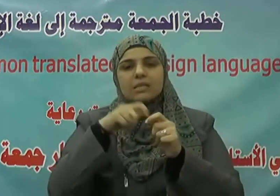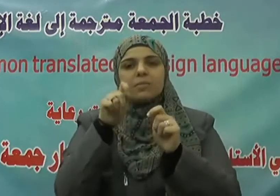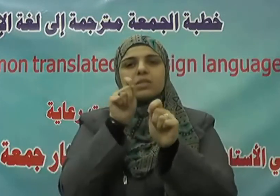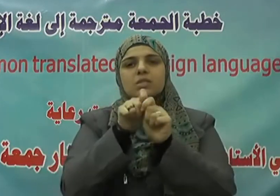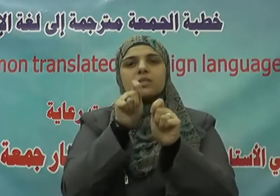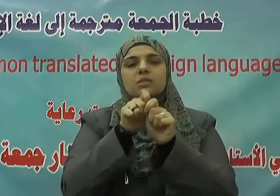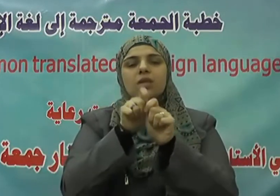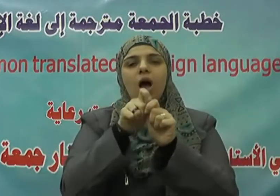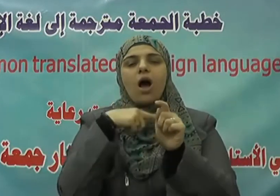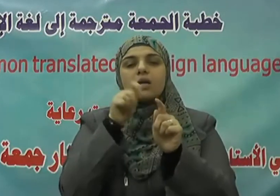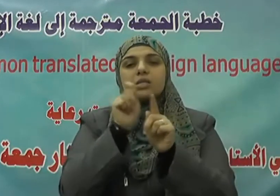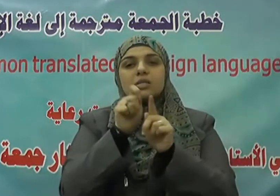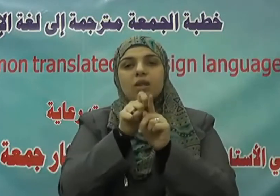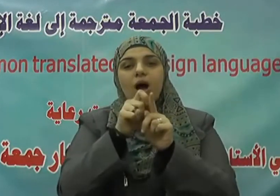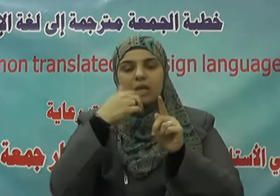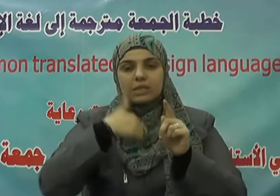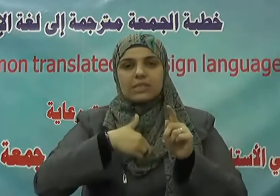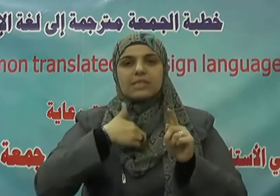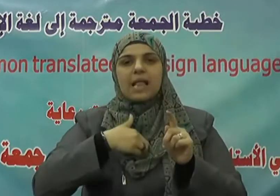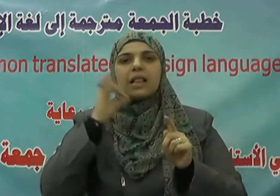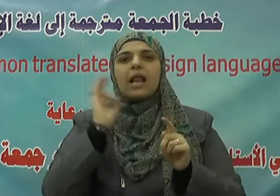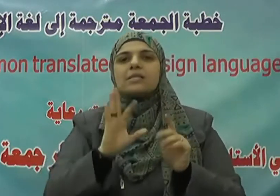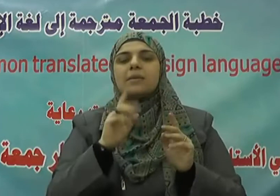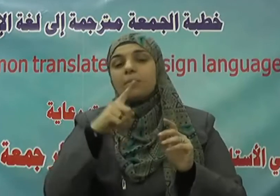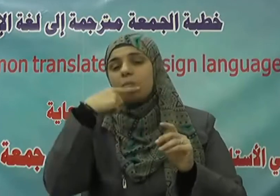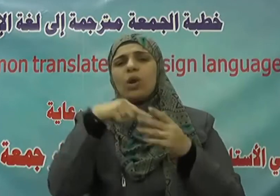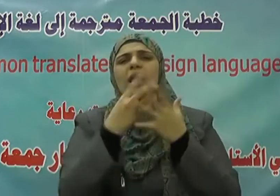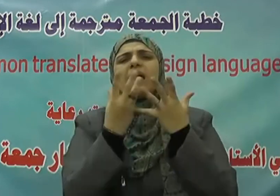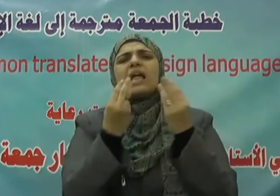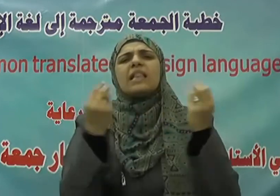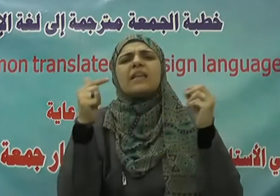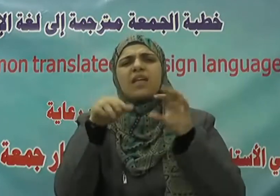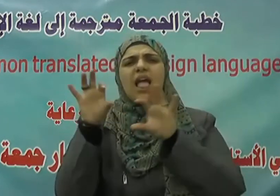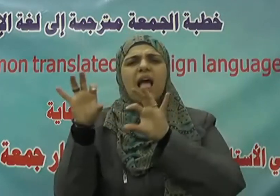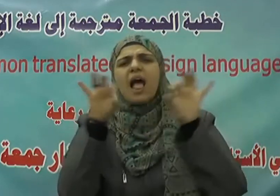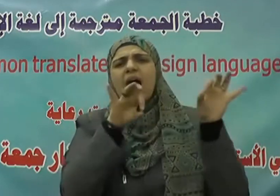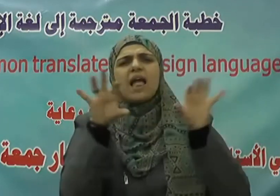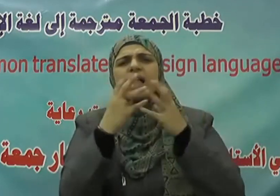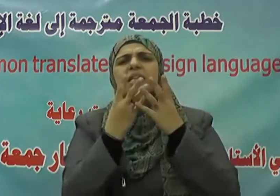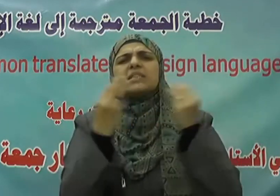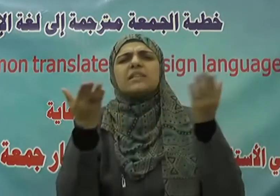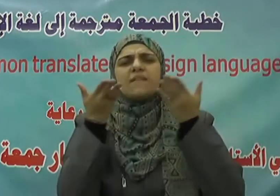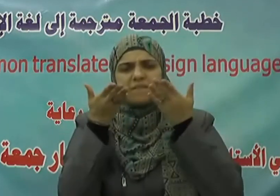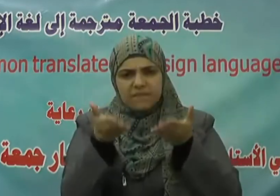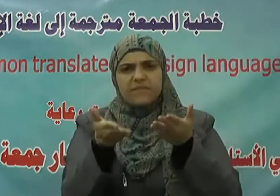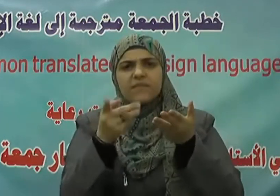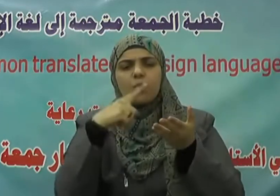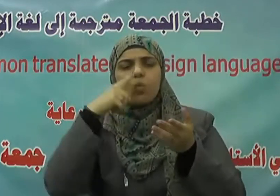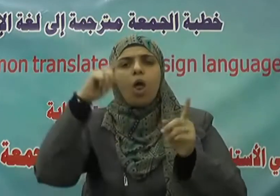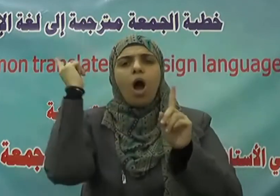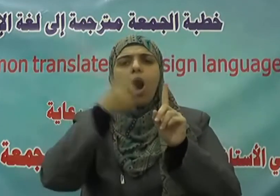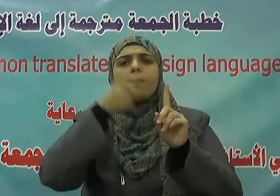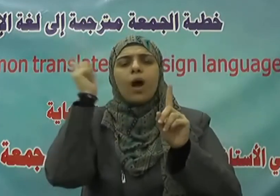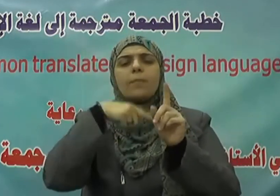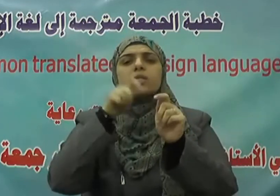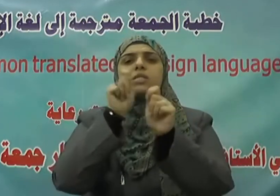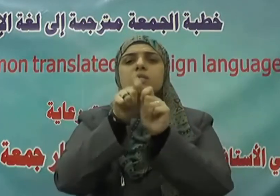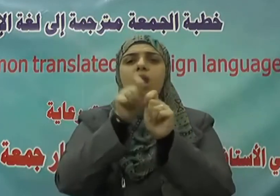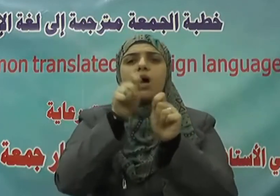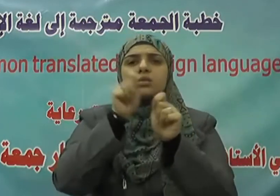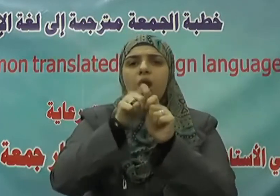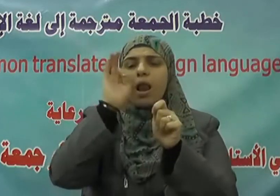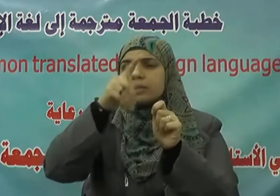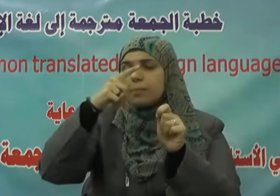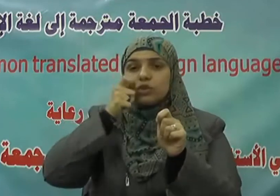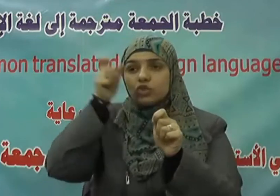فما أكثر آيات القرآن الكريم التي تأمر بالإصلاح بين الناس